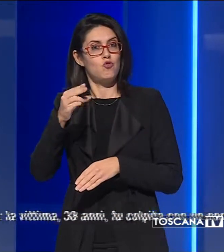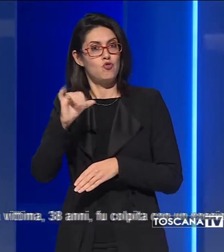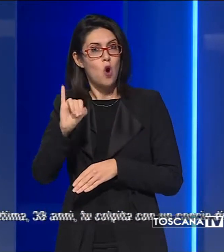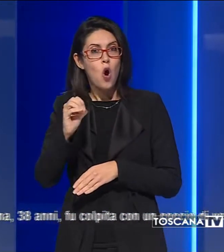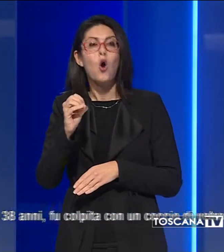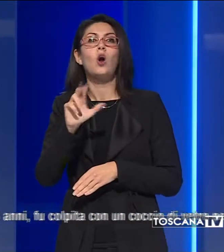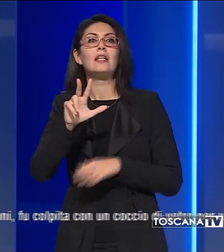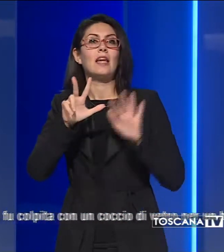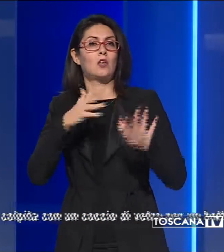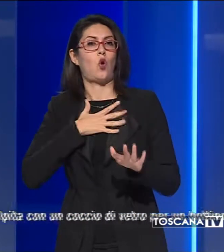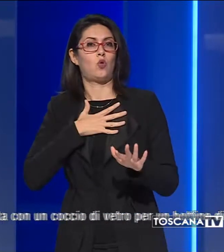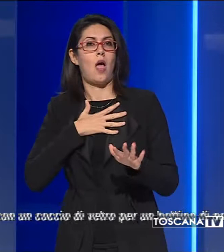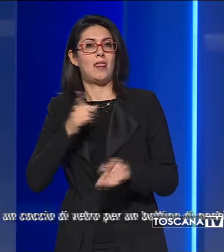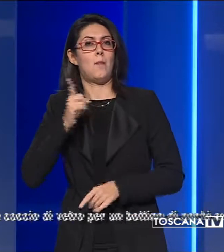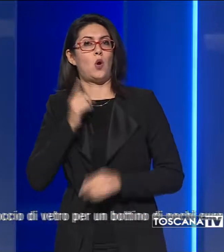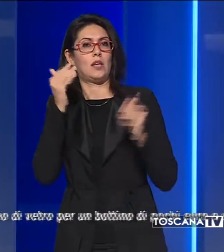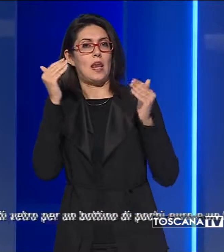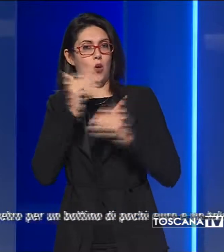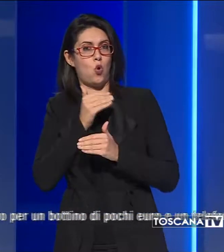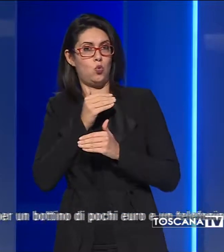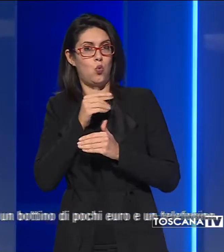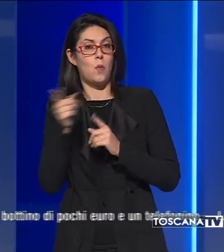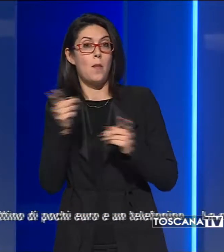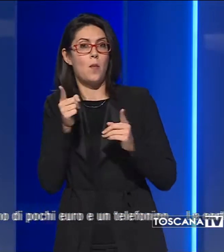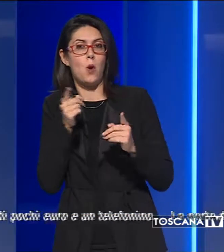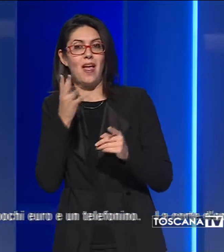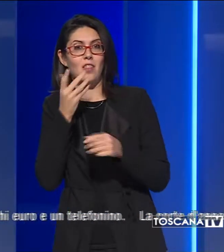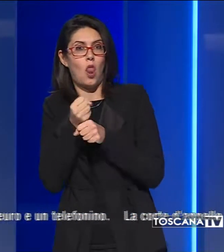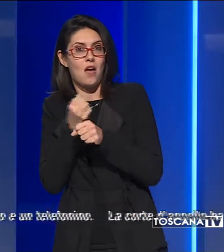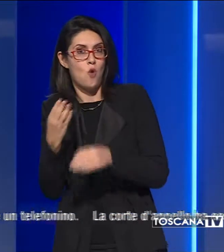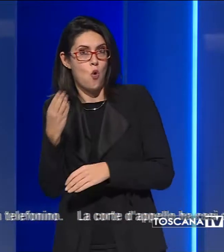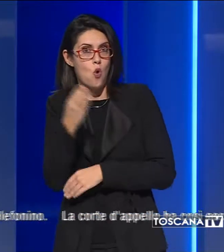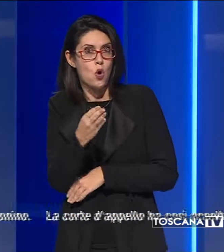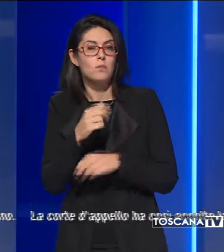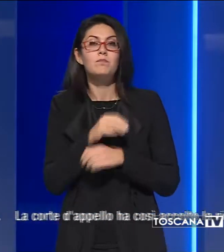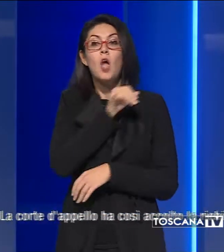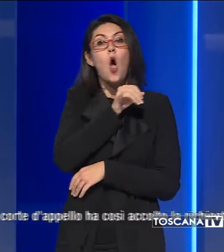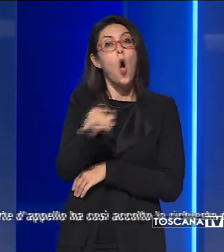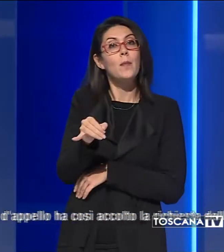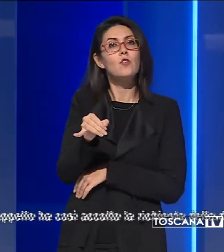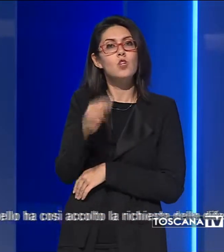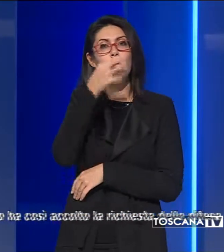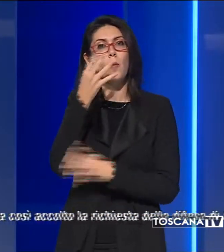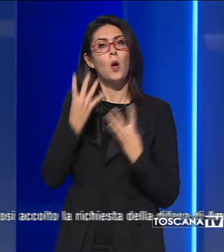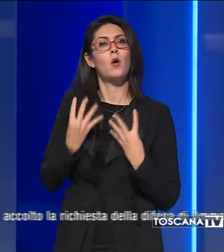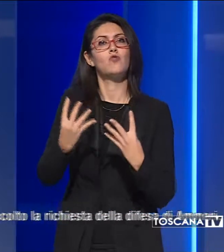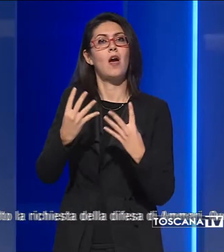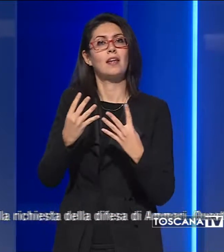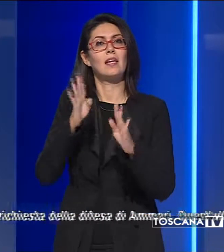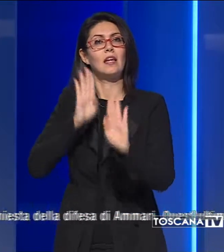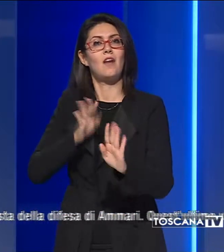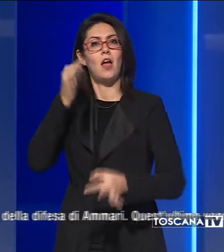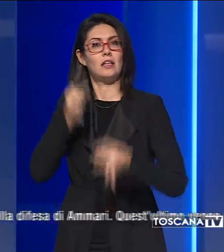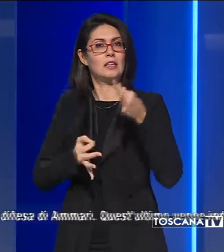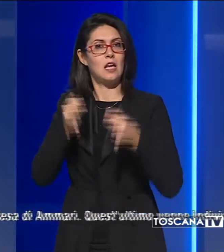portiere di notte che stava andando al lavoro. L'omicidio avvenne nei giardini davanti al Tribunale